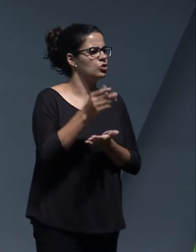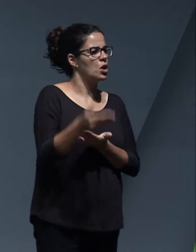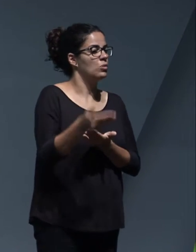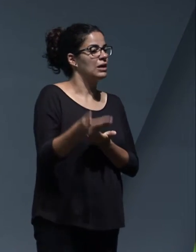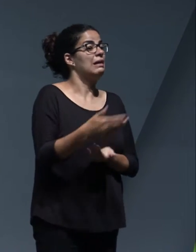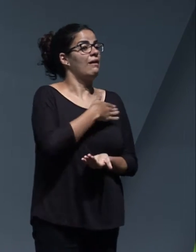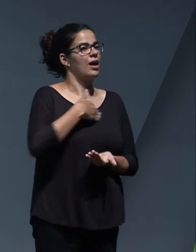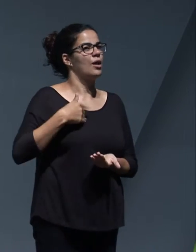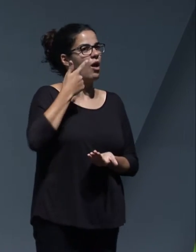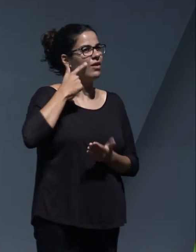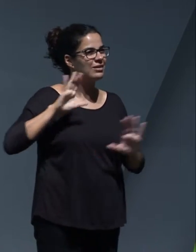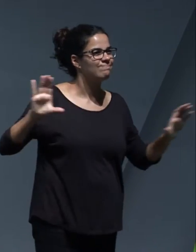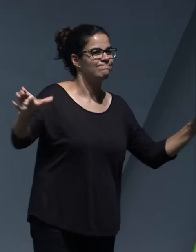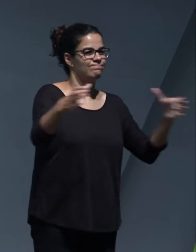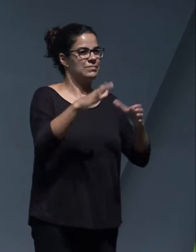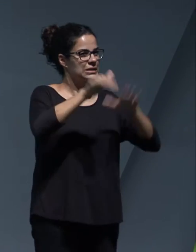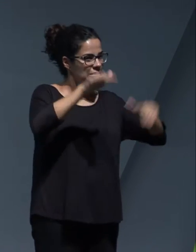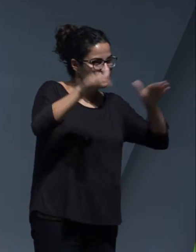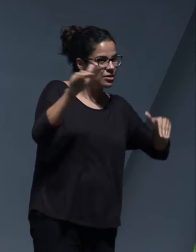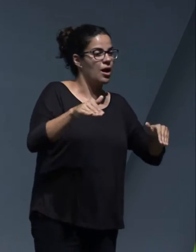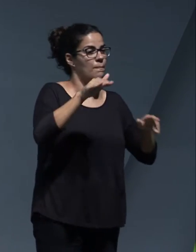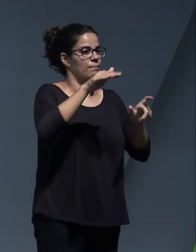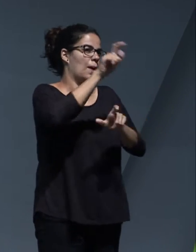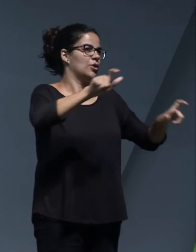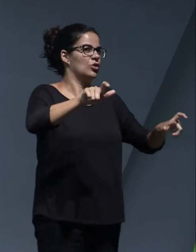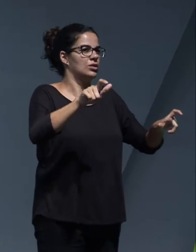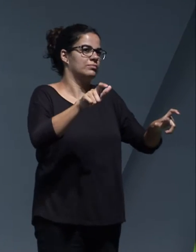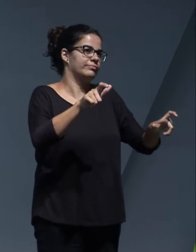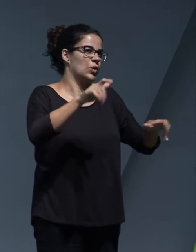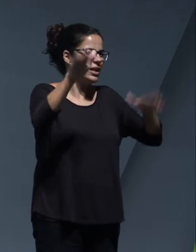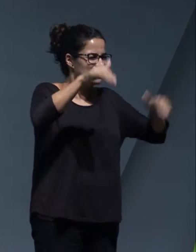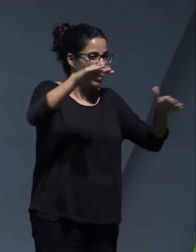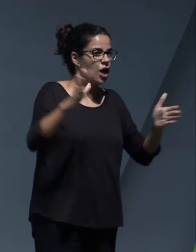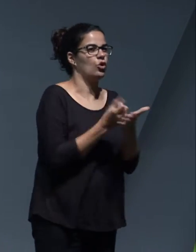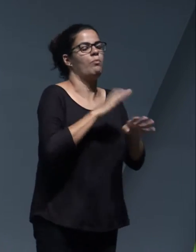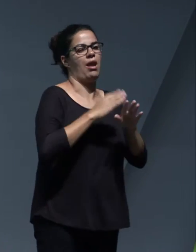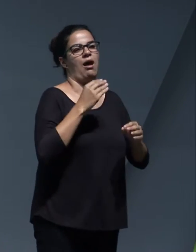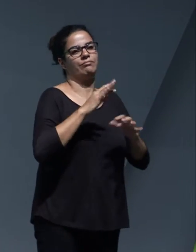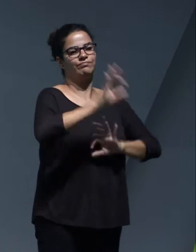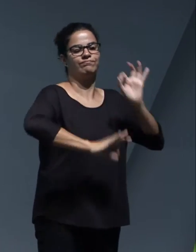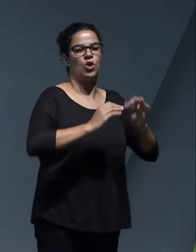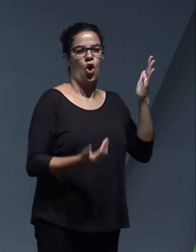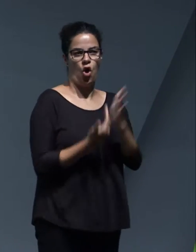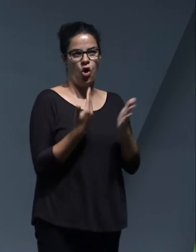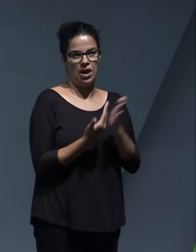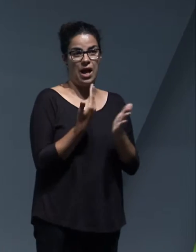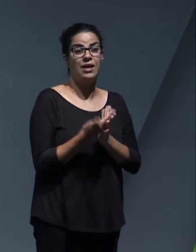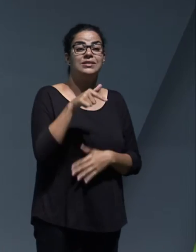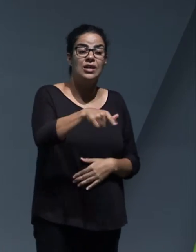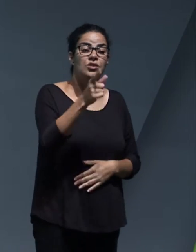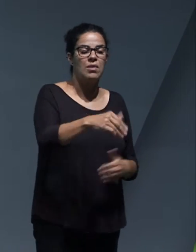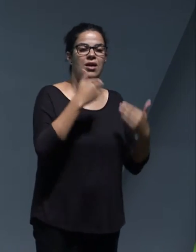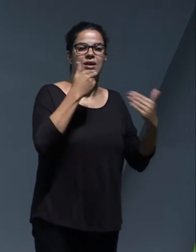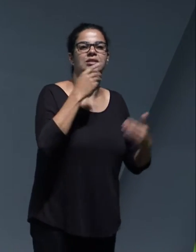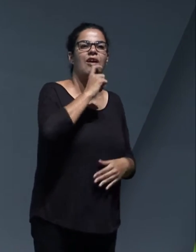interlocutores en torno a una jornada. Y eso, pues también es gracias a la Fundación Canela Recicla,